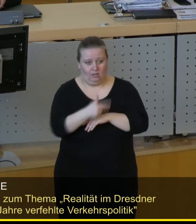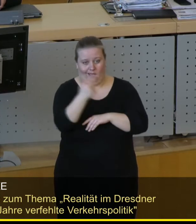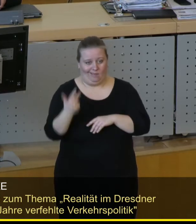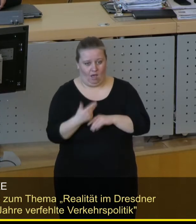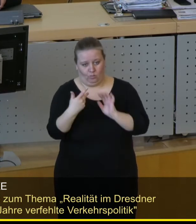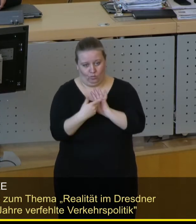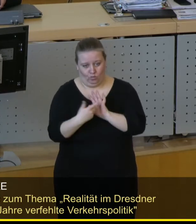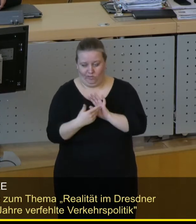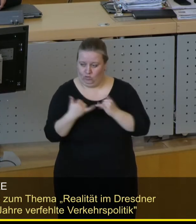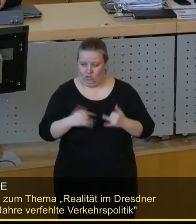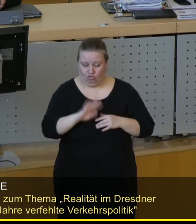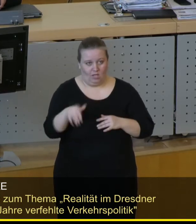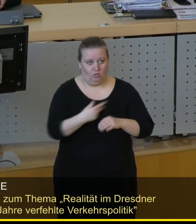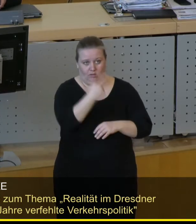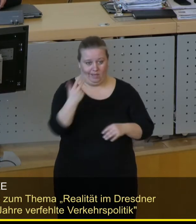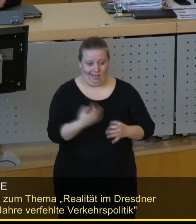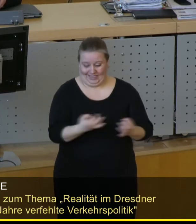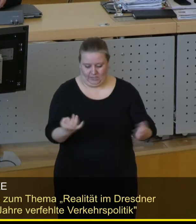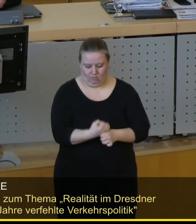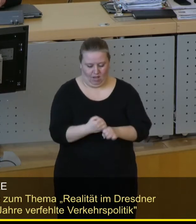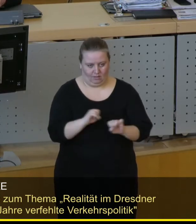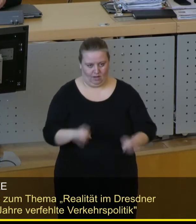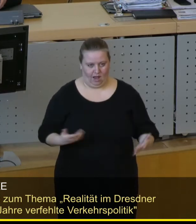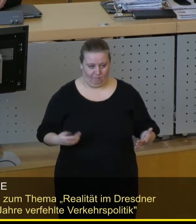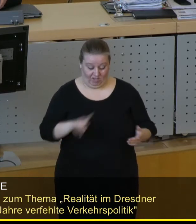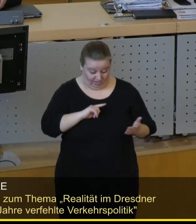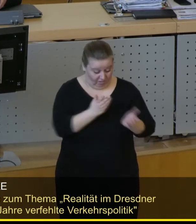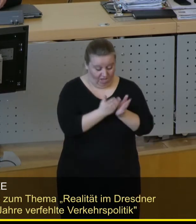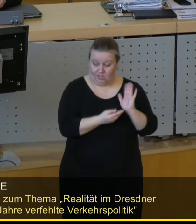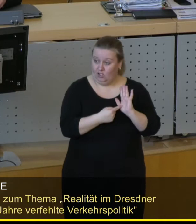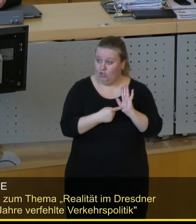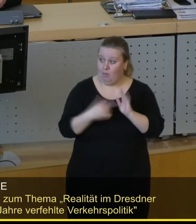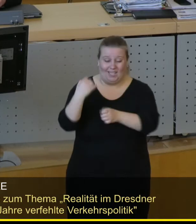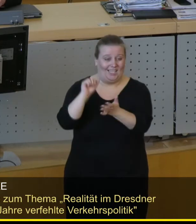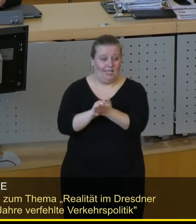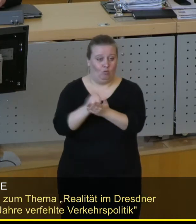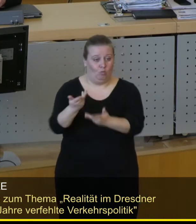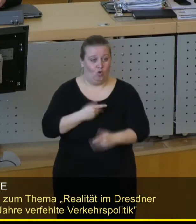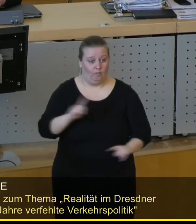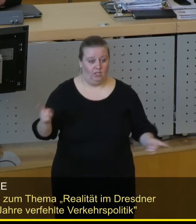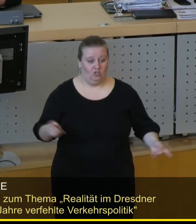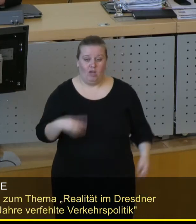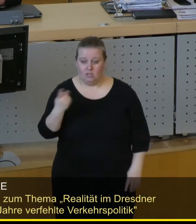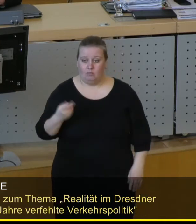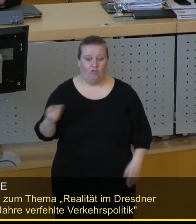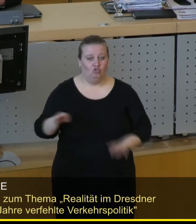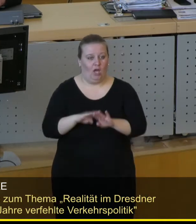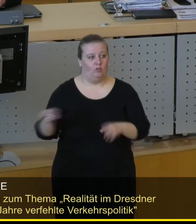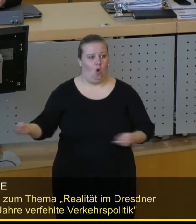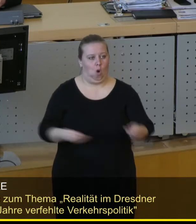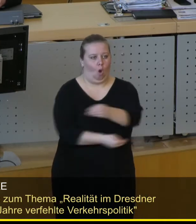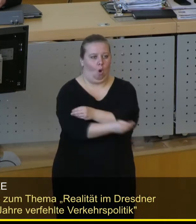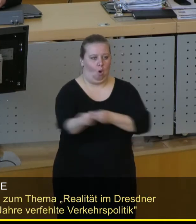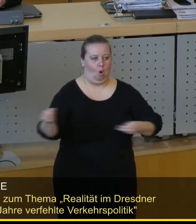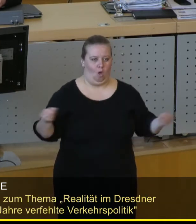angekommen ist. Und dass wir hier im Prinzip seit drei Jahren schon gar nichts mehr machen, weil wir fertig sind, aber wir kriegen keine Genehmigung, weil es einfach von einer Ecke des Schreibtischs auf den anderen